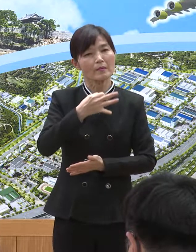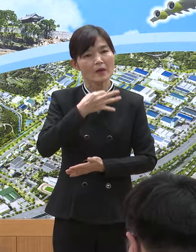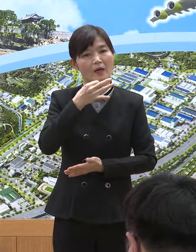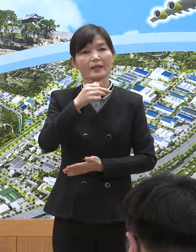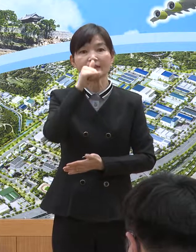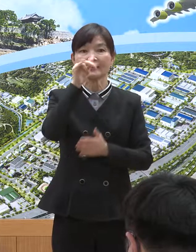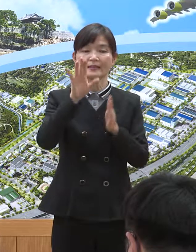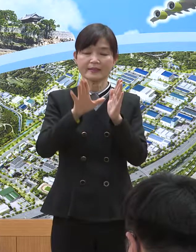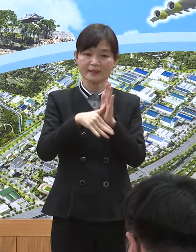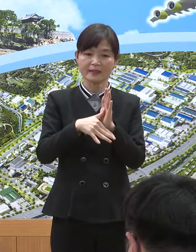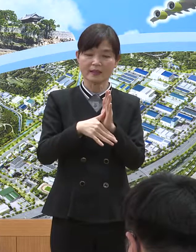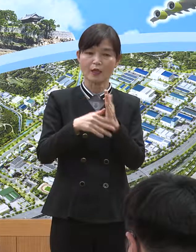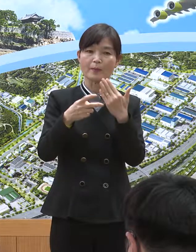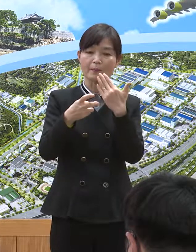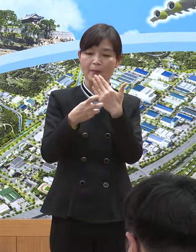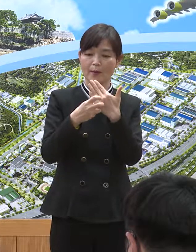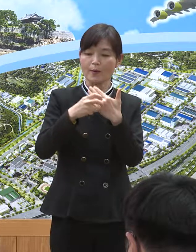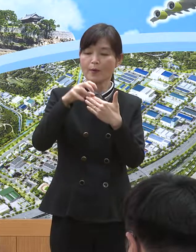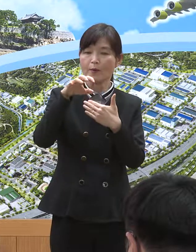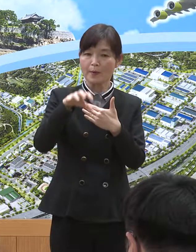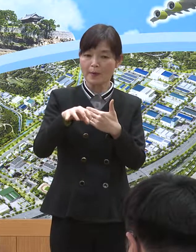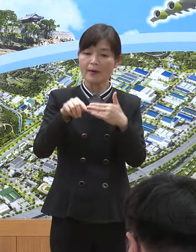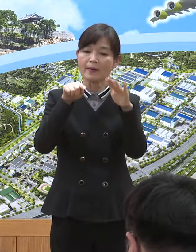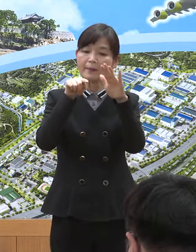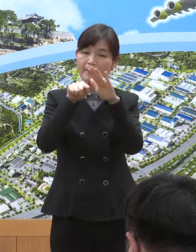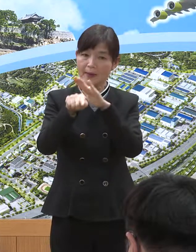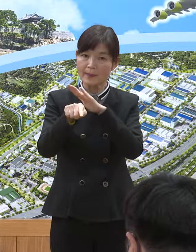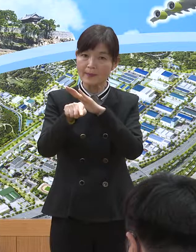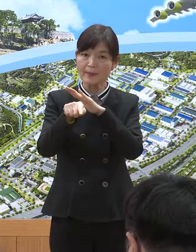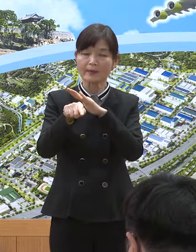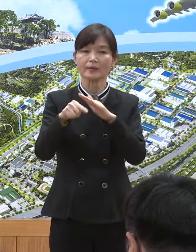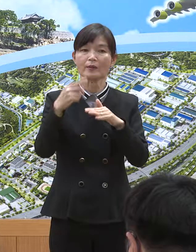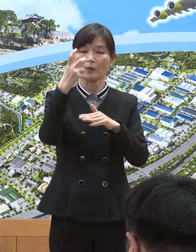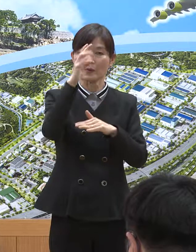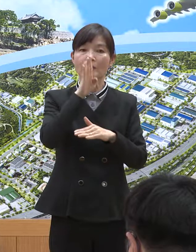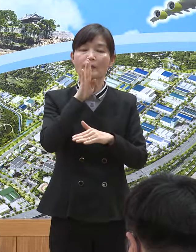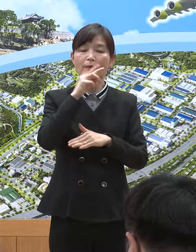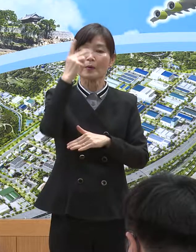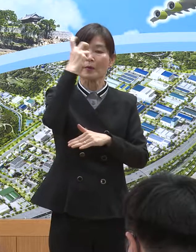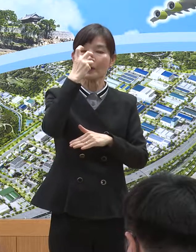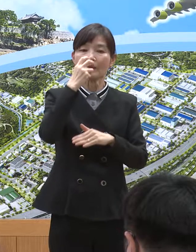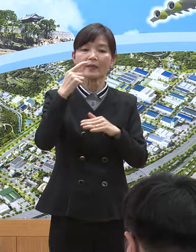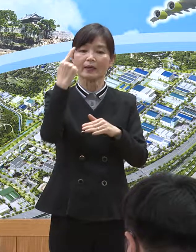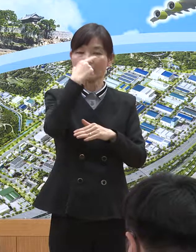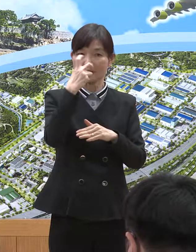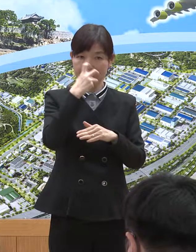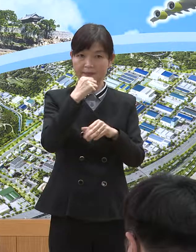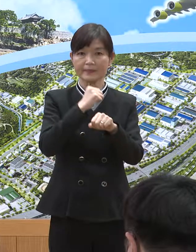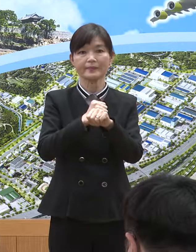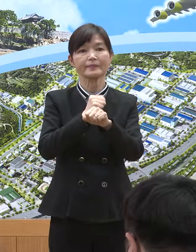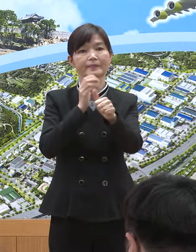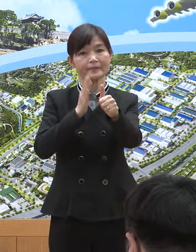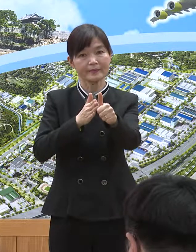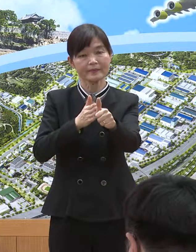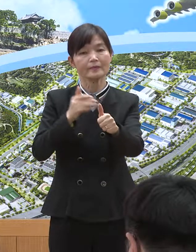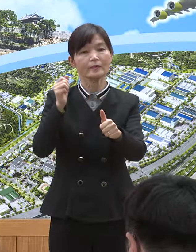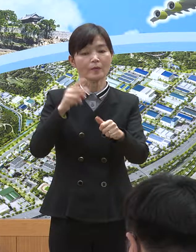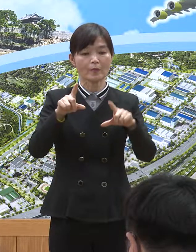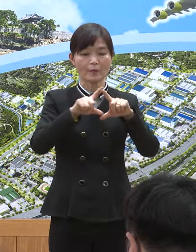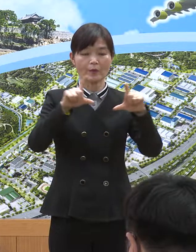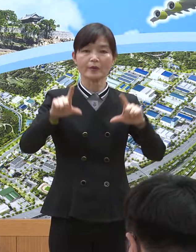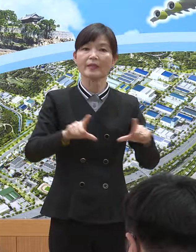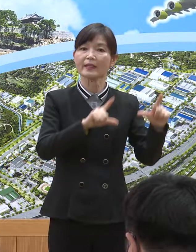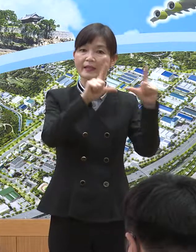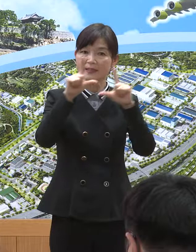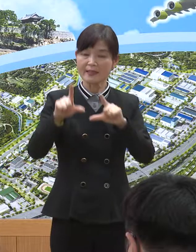경우 가까운 동네 병의원을 방문하여 꼭 진단검사를 받아주시고 일상 속